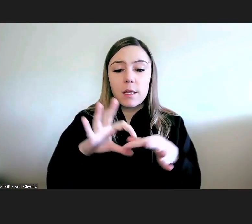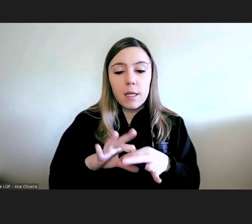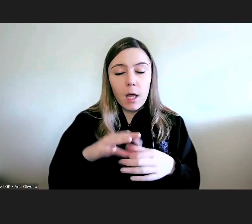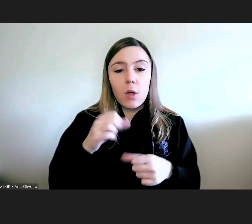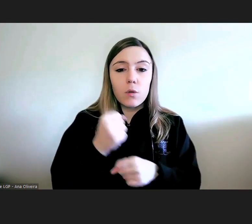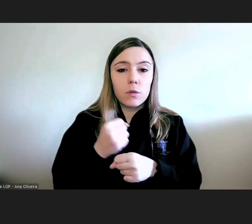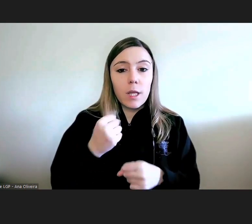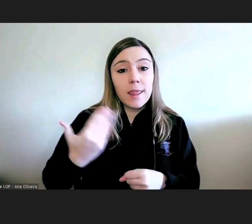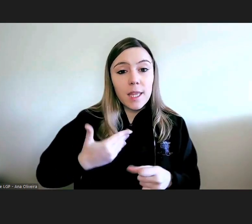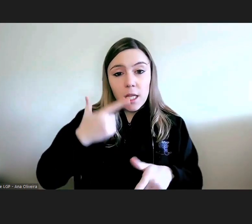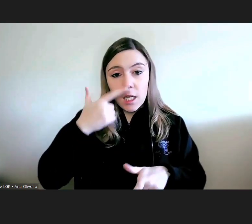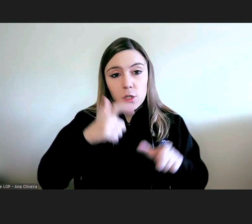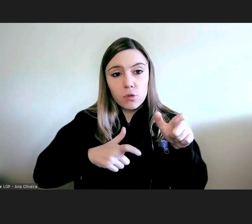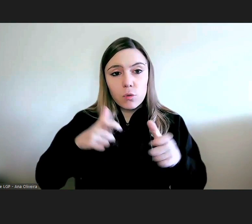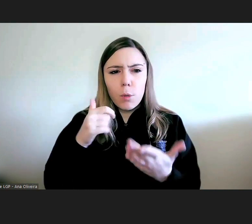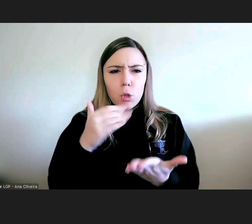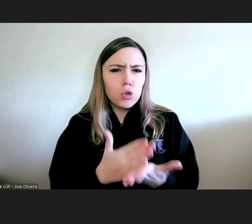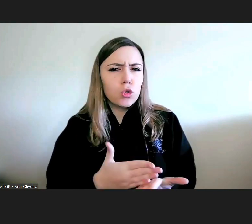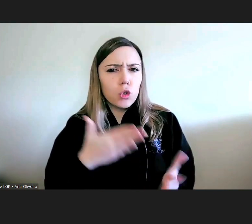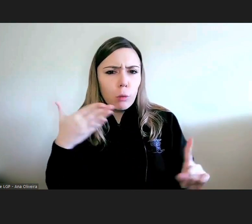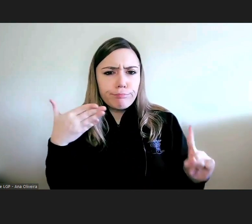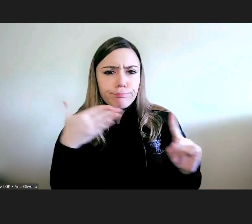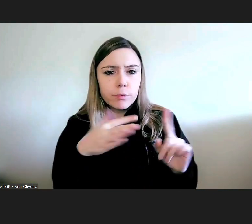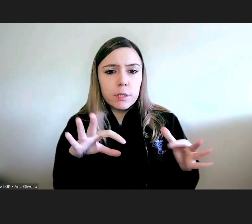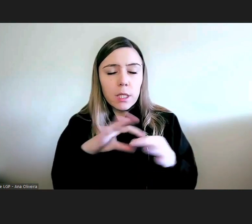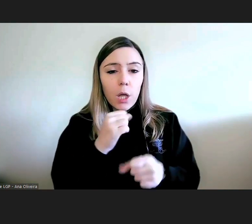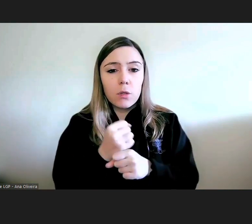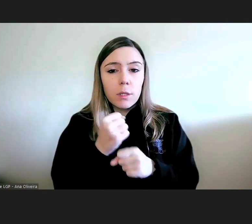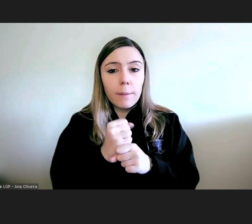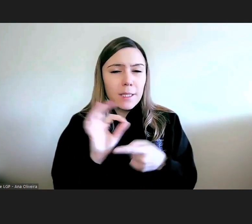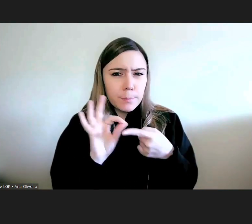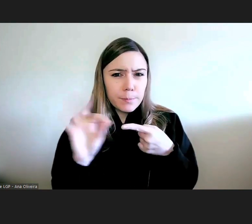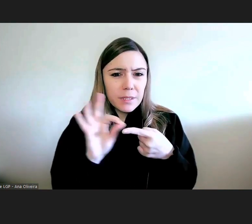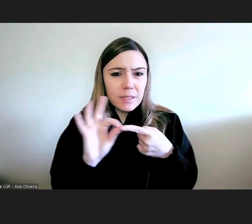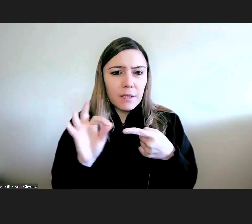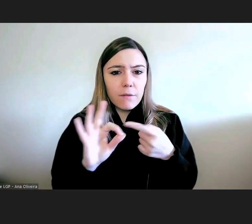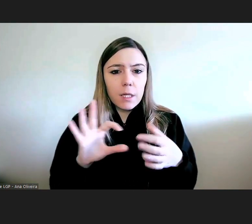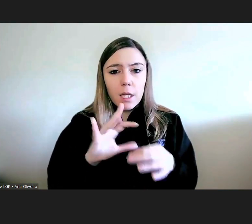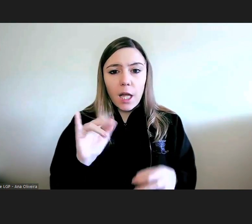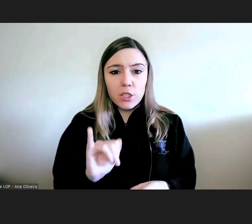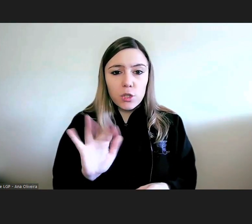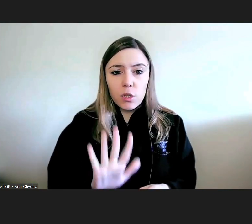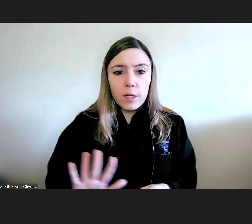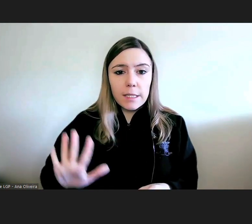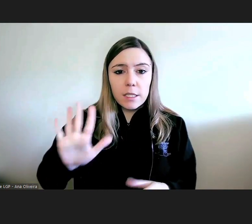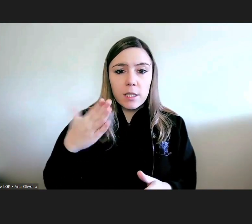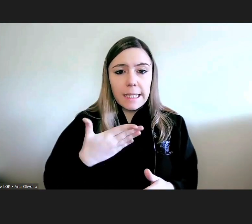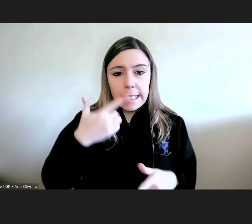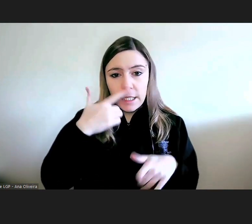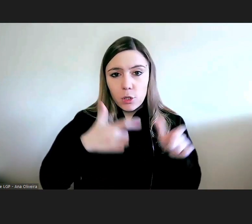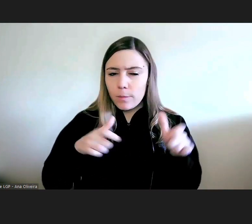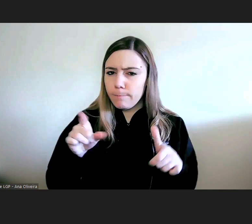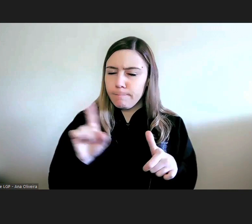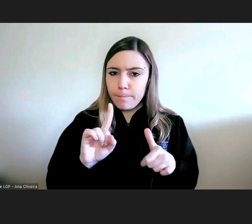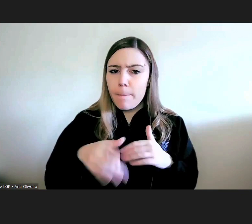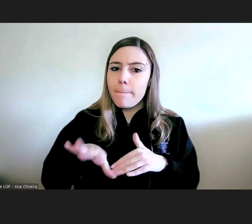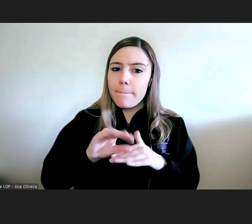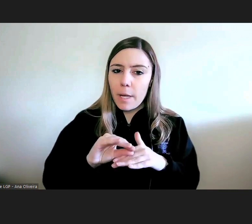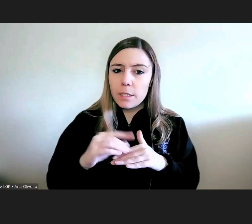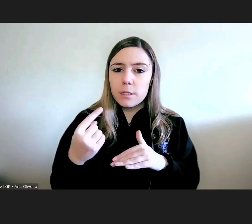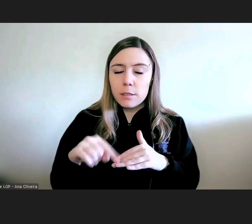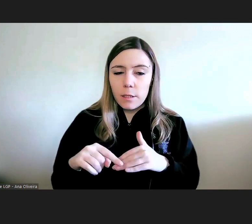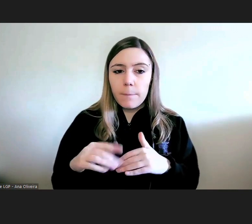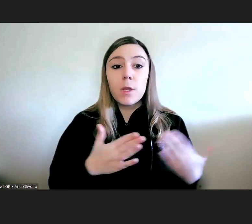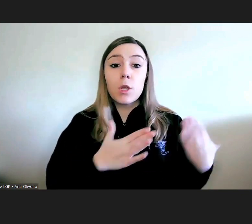mais não se restringe àquilo que seja a sua atuação específica enquanto instituição nacional de direitos humanos portanto o